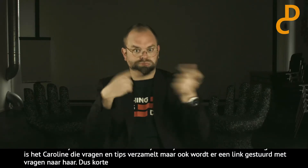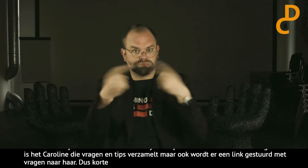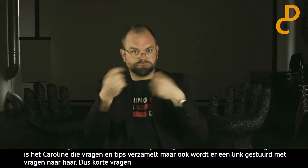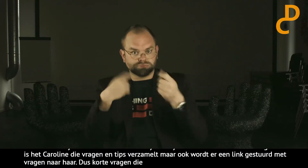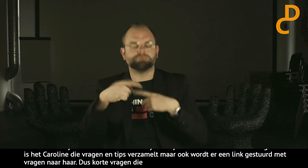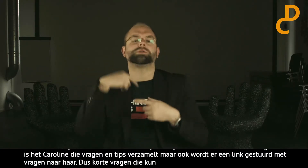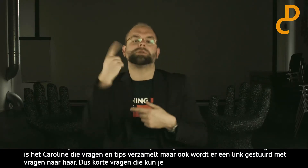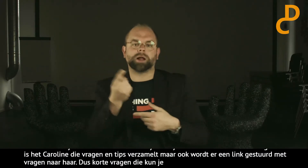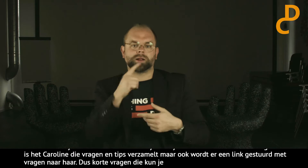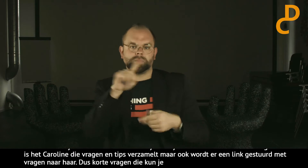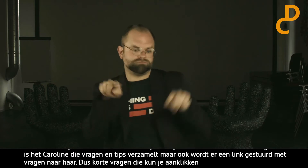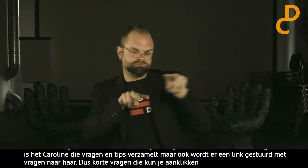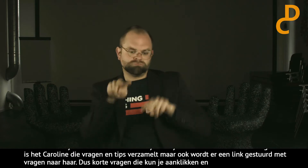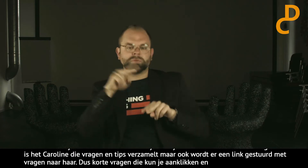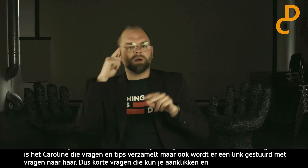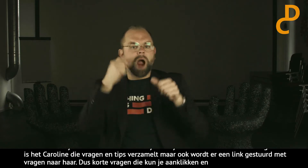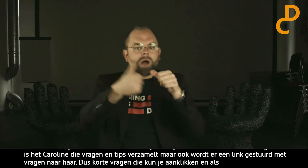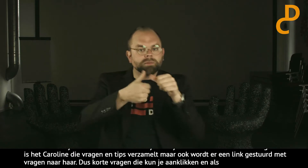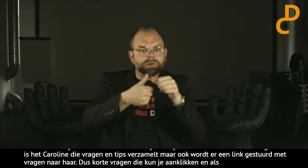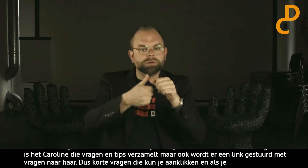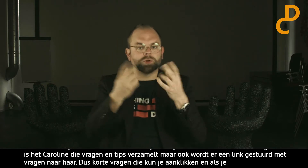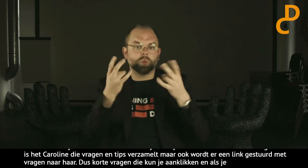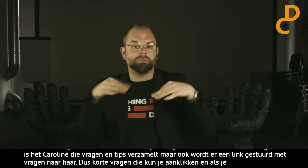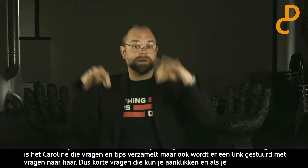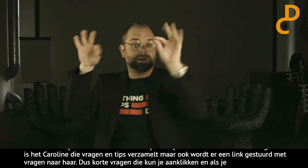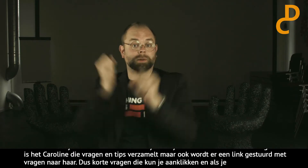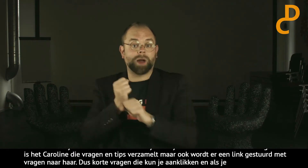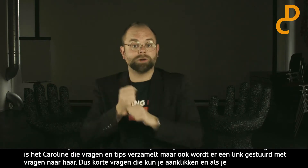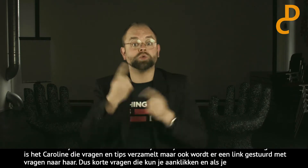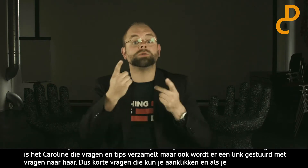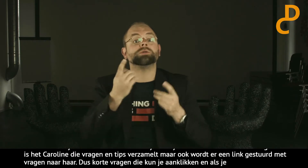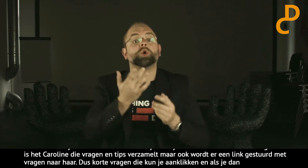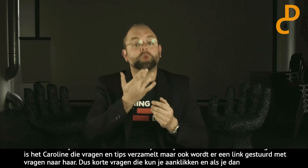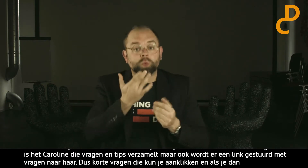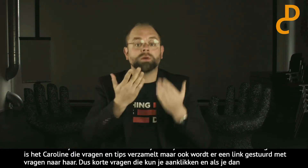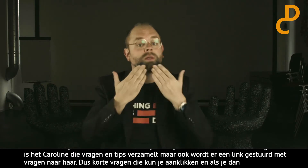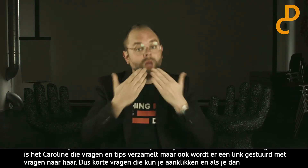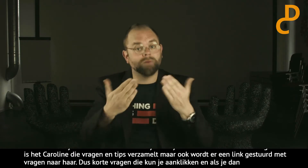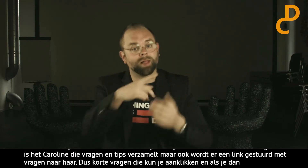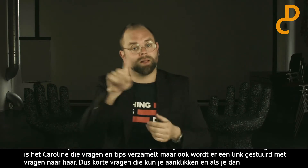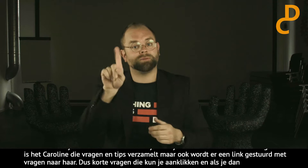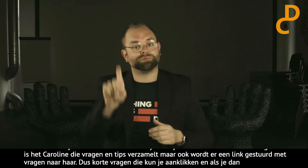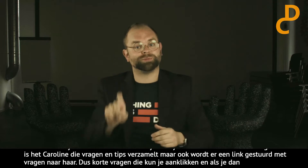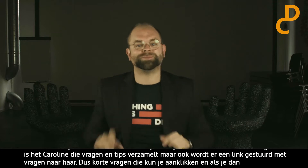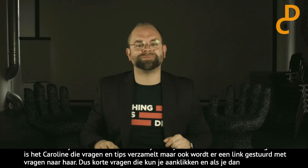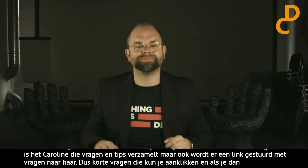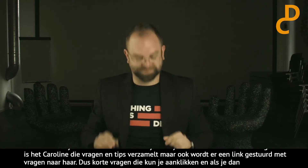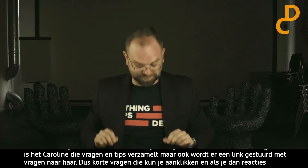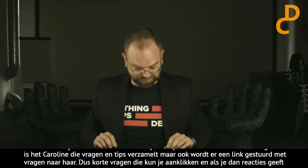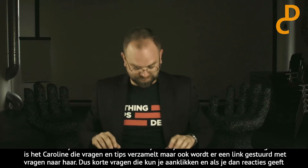En als je er hoop op veel reacties, dan kunnen wij kijken hoe we het het beste kunnen aanpassen en het nog beter kunnen maken. Dus alvast